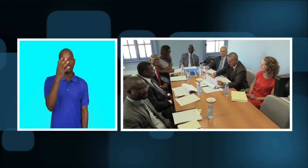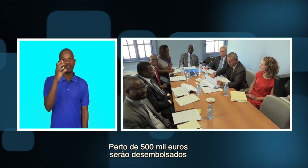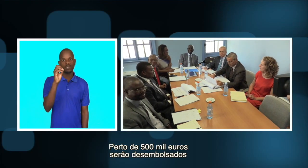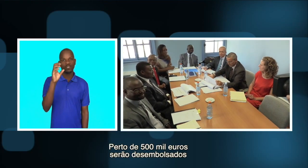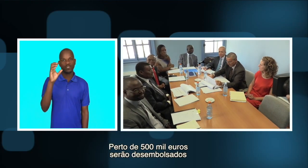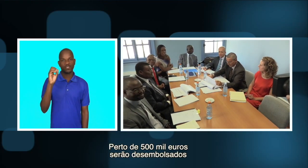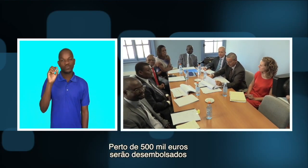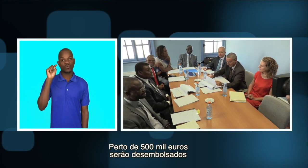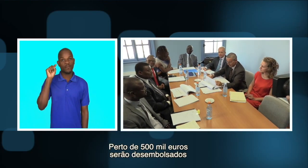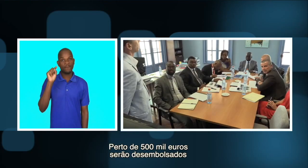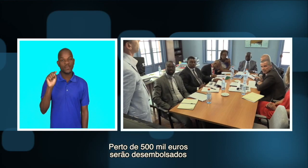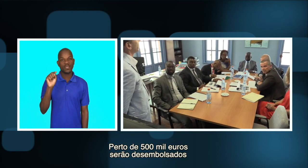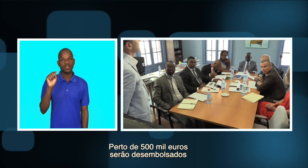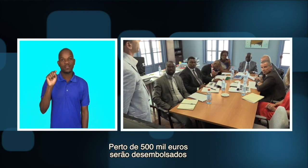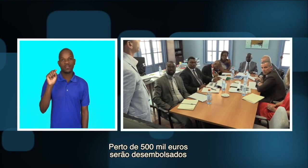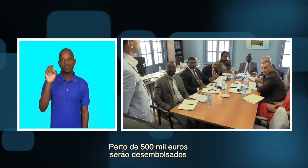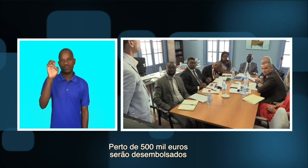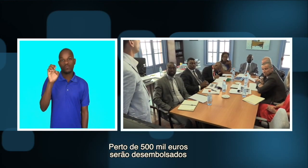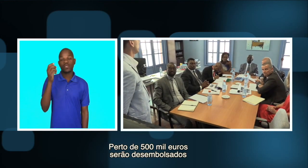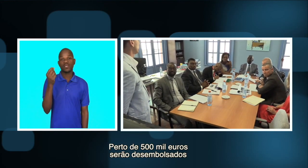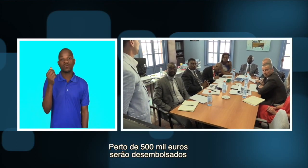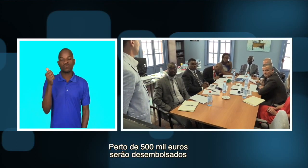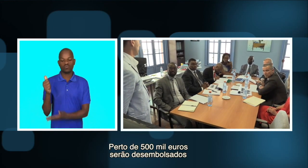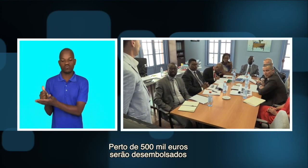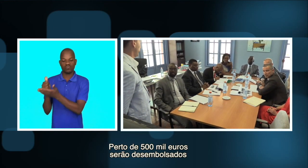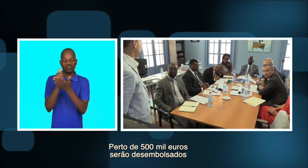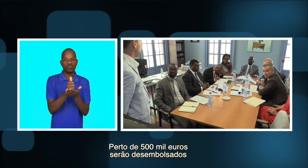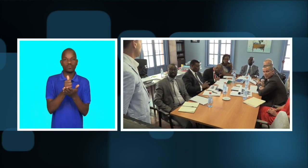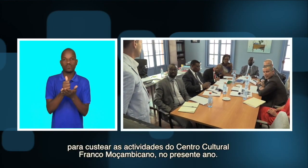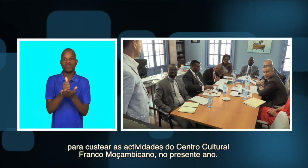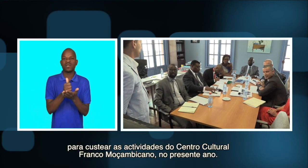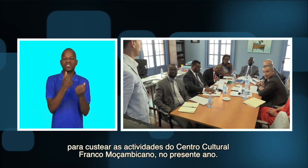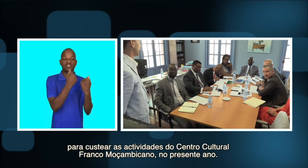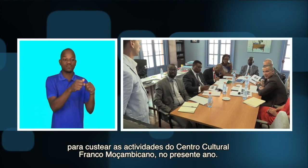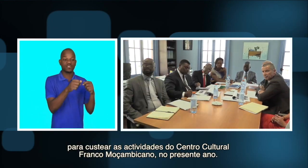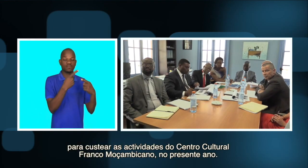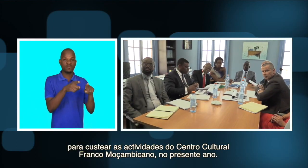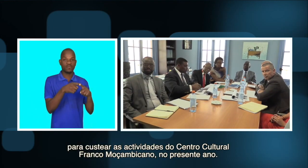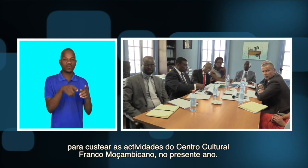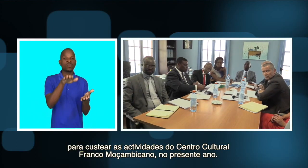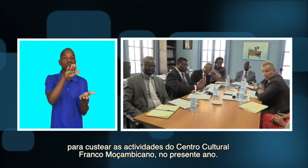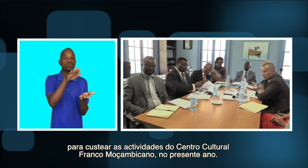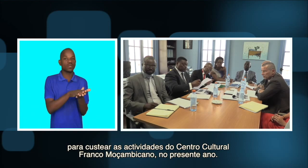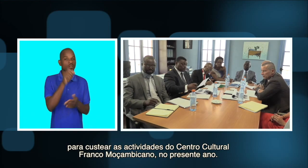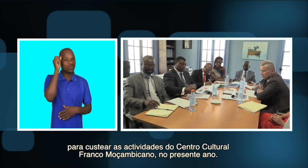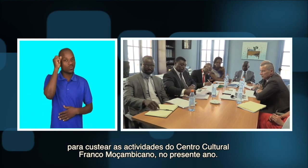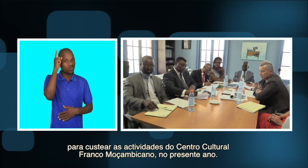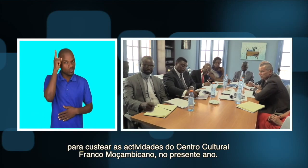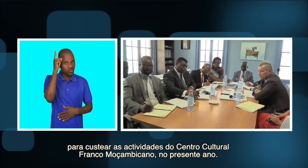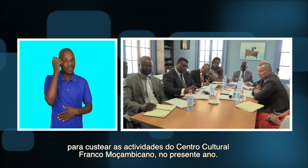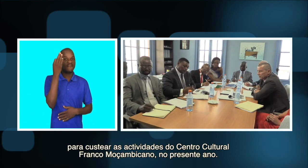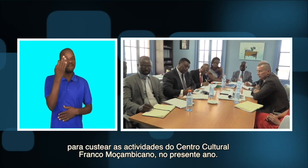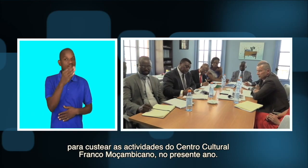Perto de 500 mil euros serão desembolsados para custear as atividades do